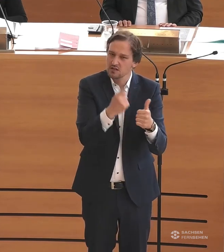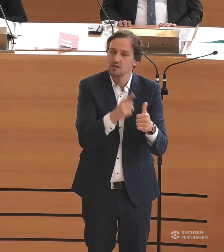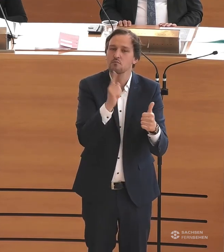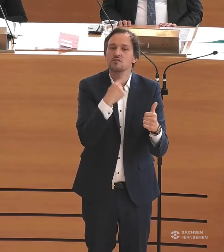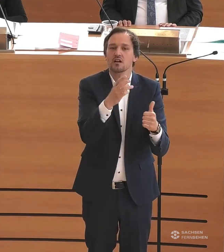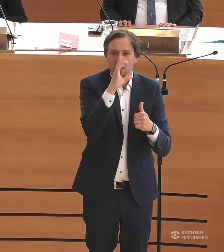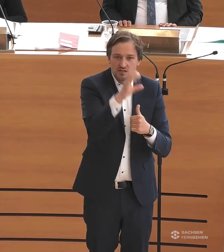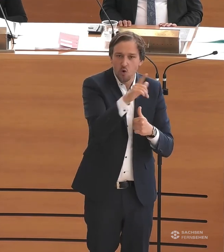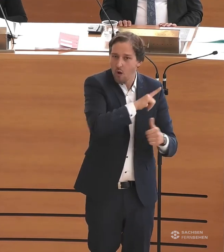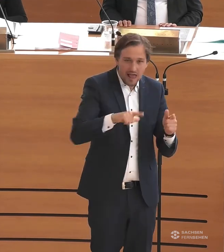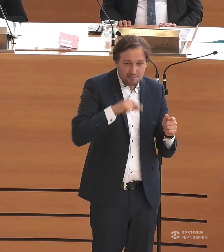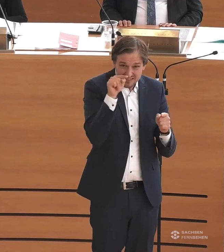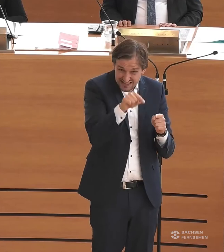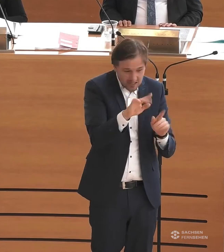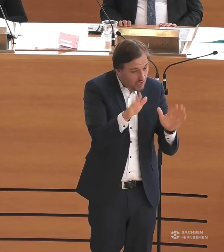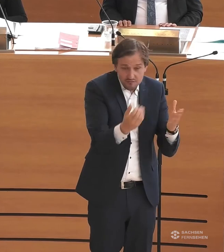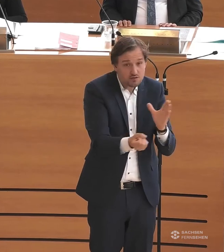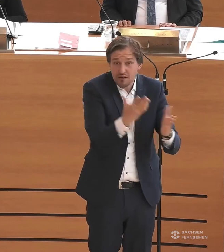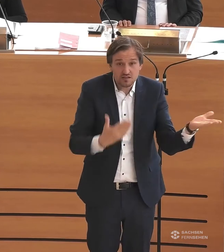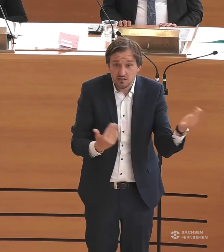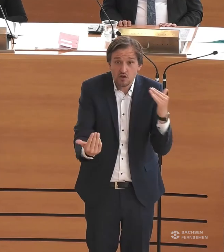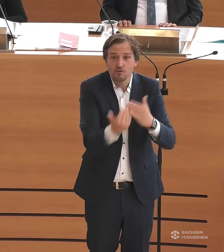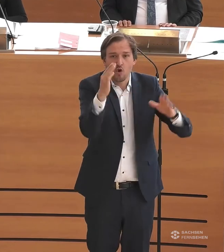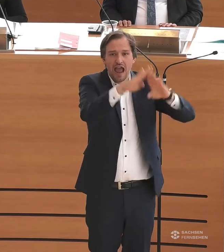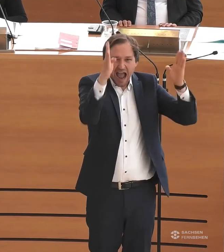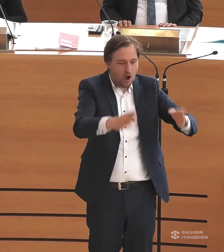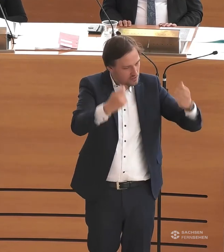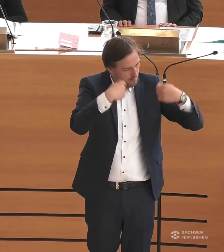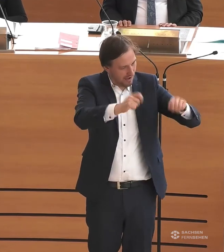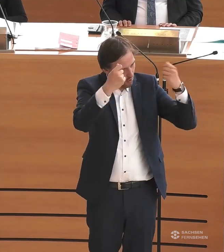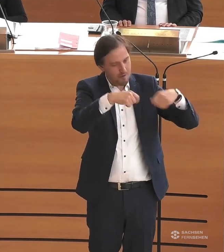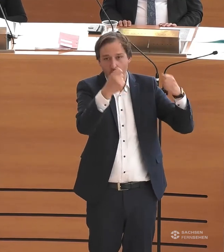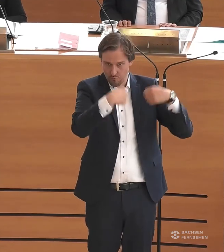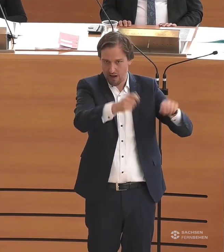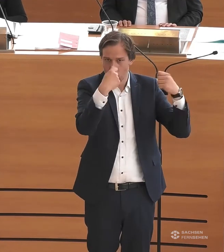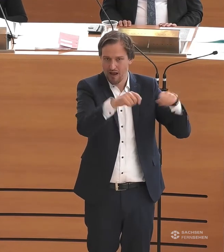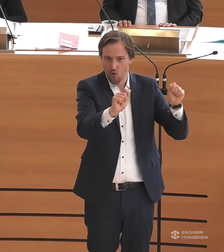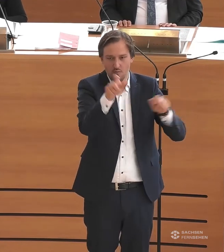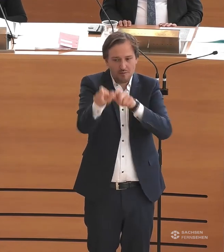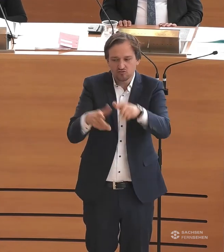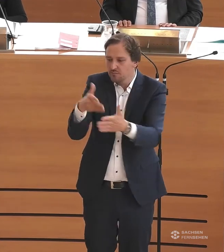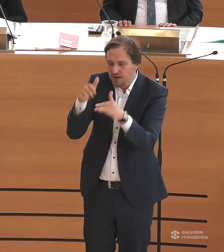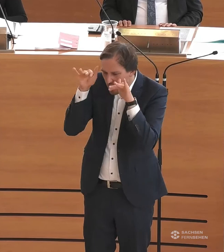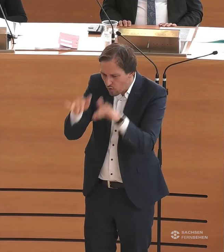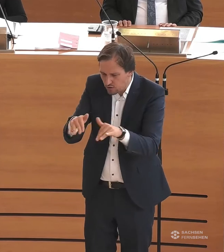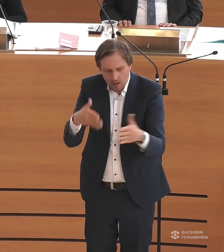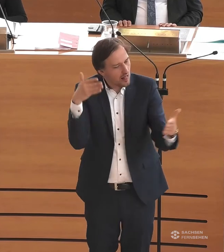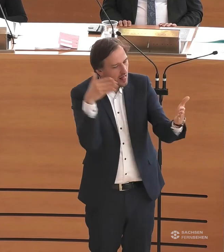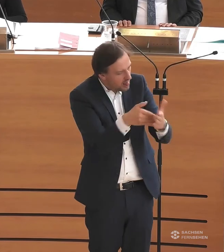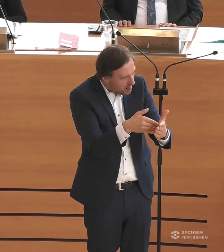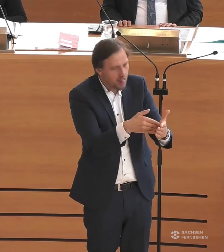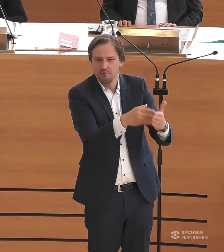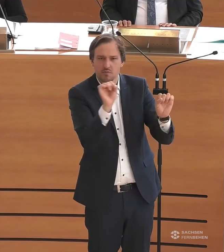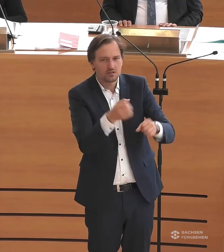nennen, wie im Zoo Leipzig, nicht passieren, dass dort ein neues Gebäude errichtet wird, was eben für Menschen, die eine Beeinträchtigung haben, nicht besucht